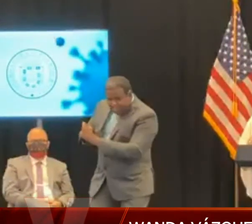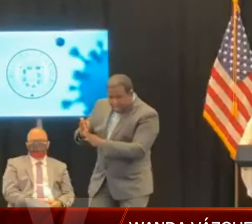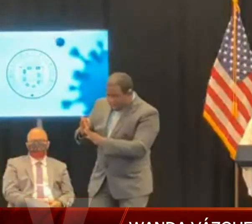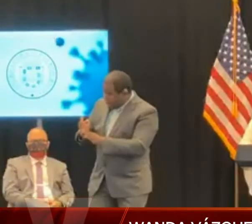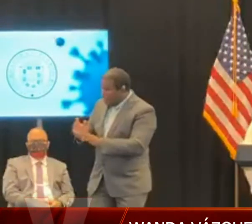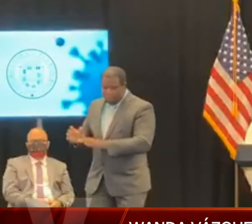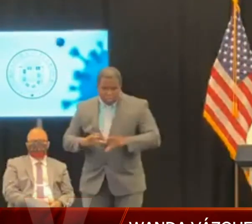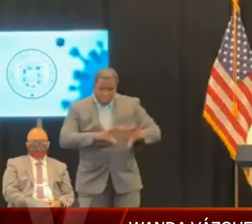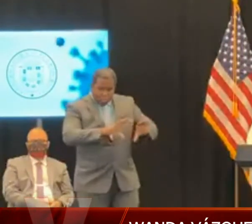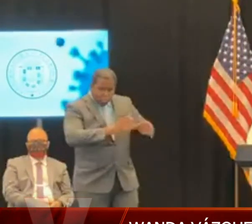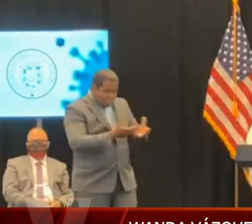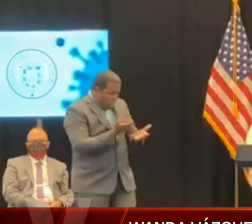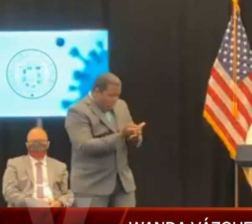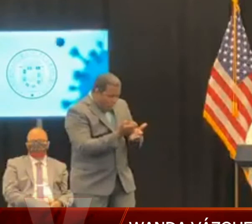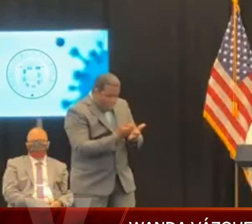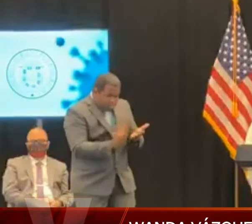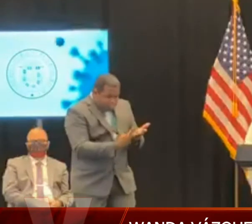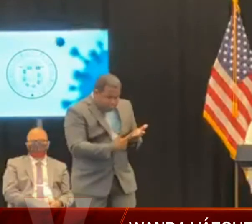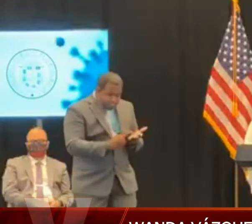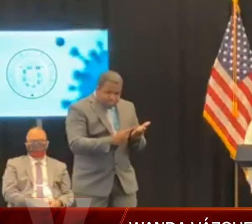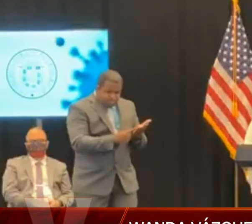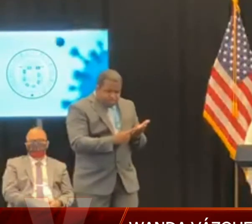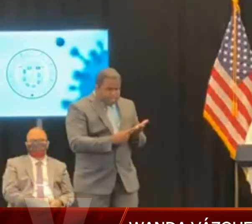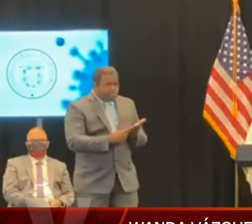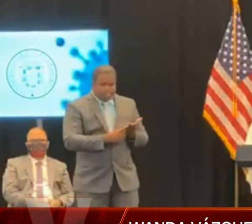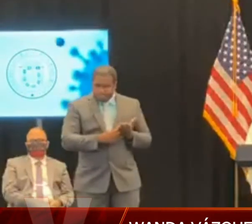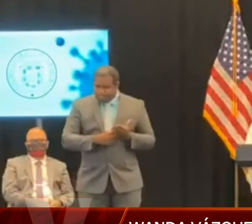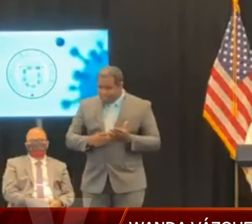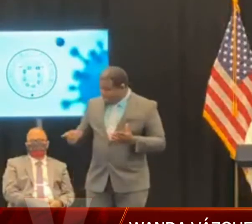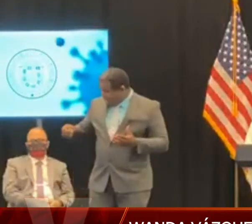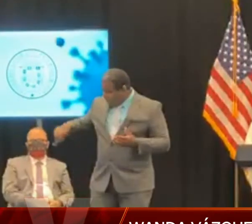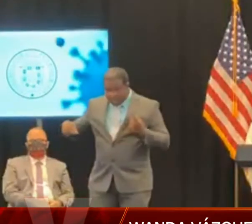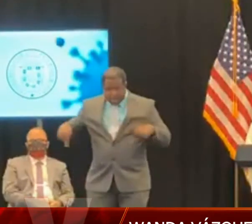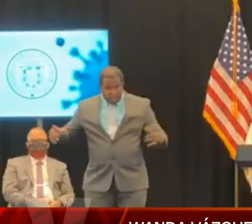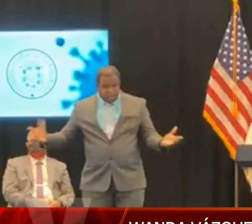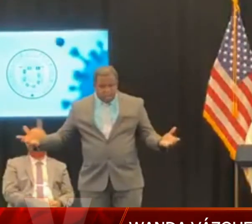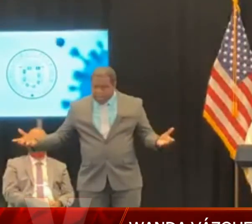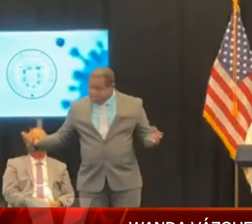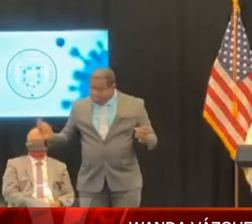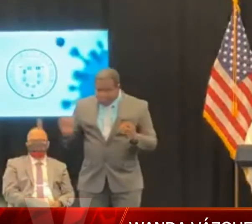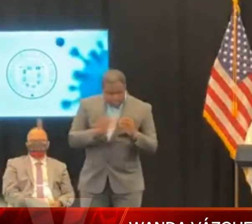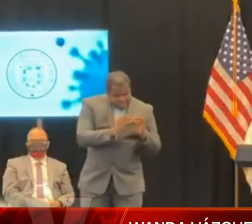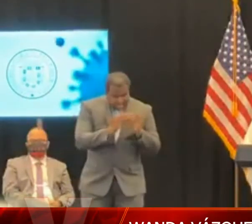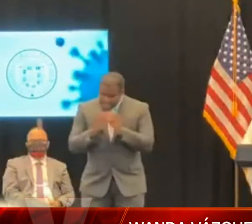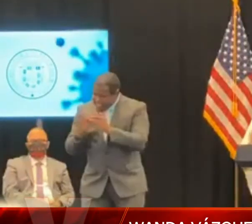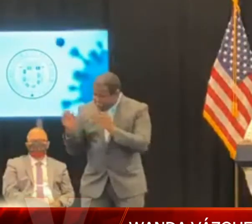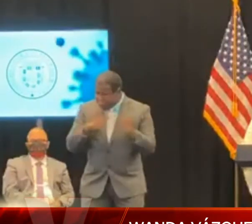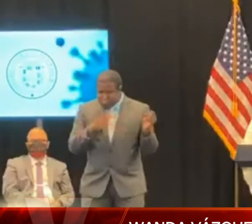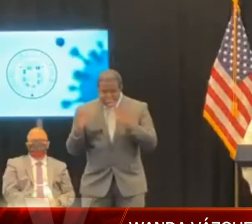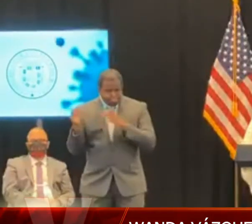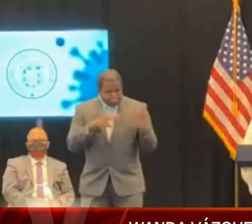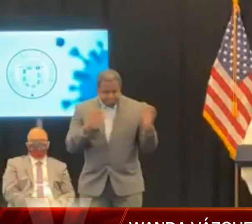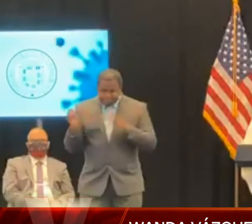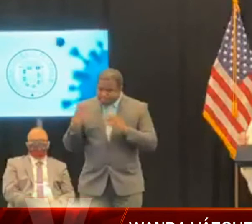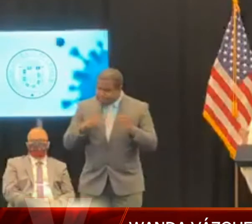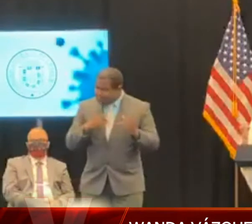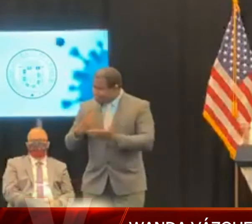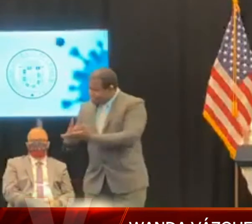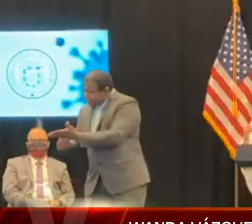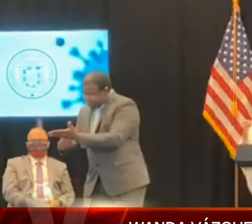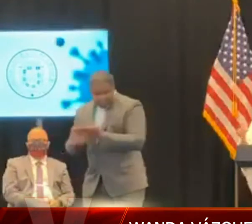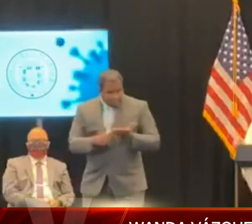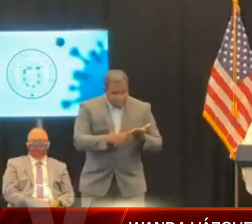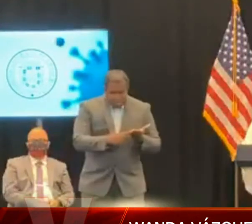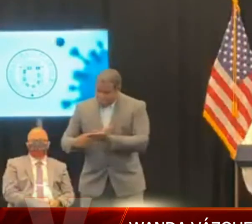Rico seguir manejando el control del COVID-19. Somos una isla bendecida desde el punto de vista de